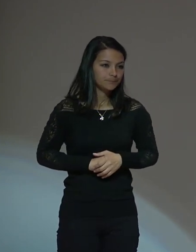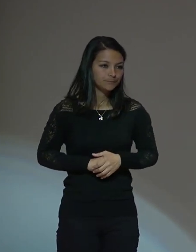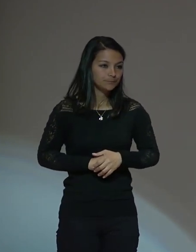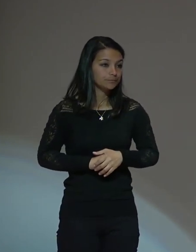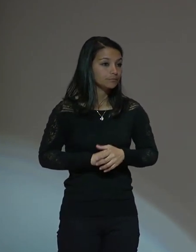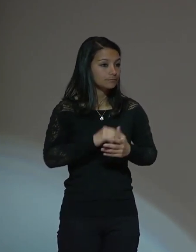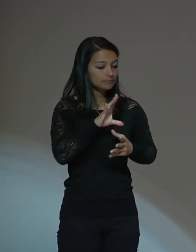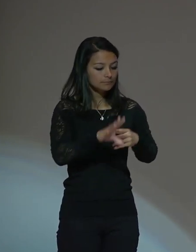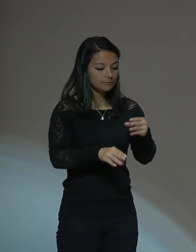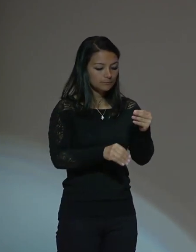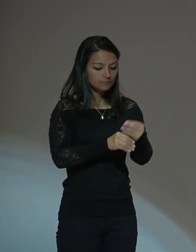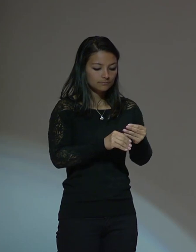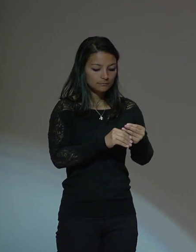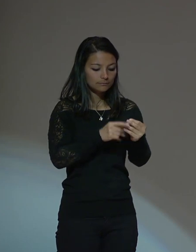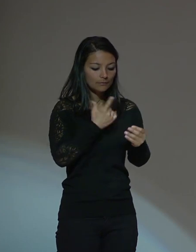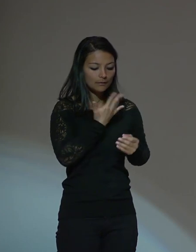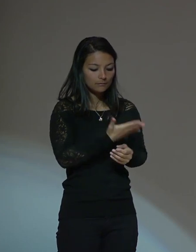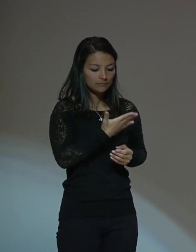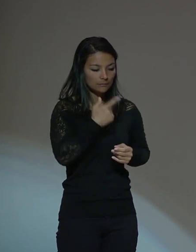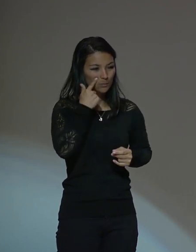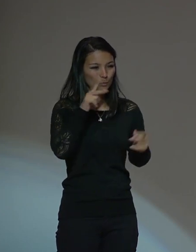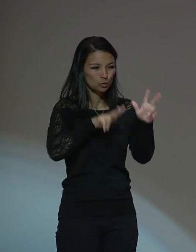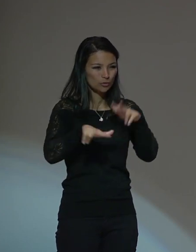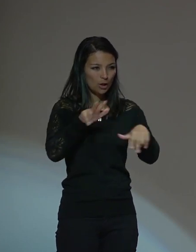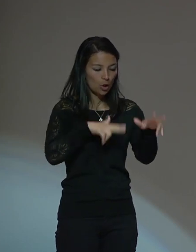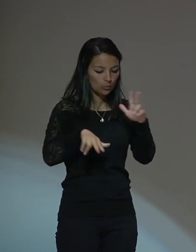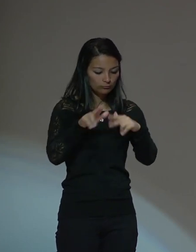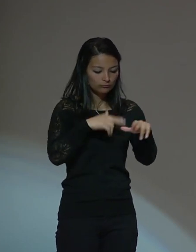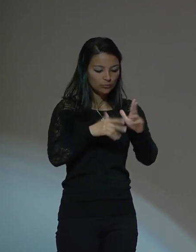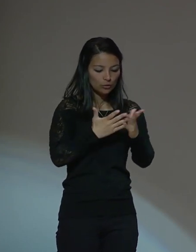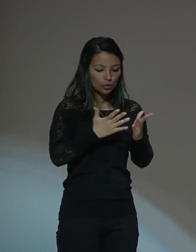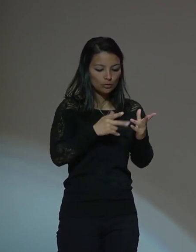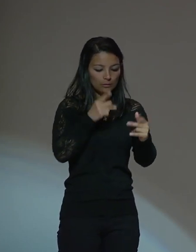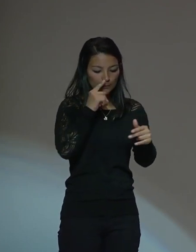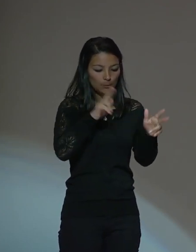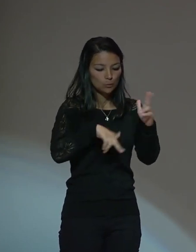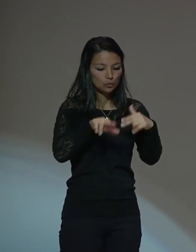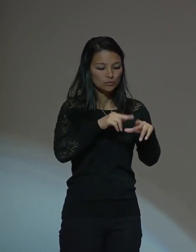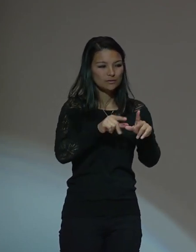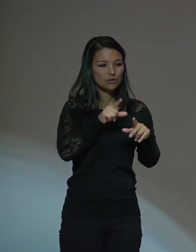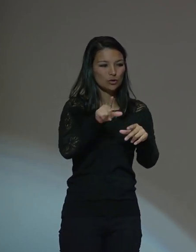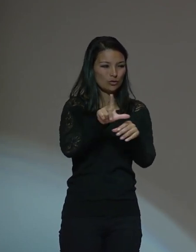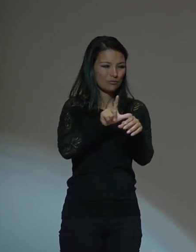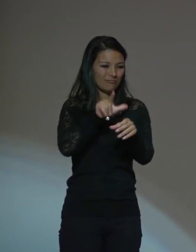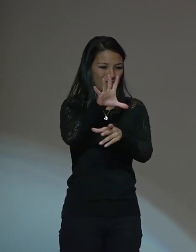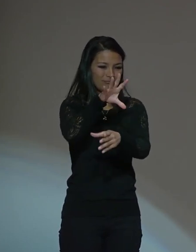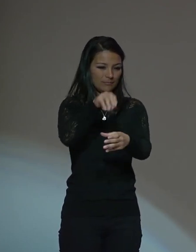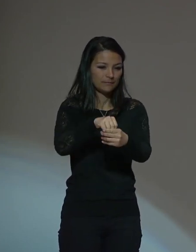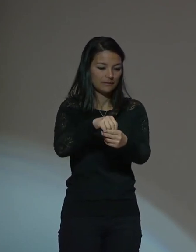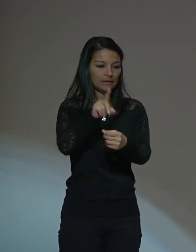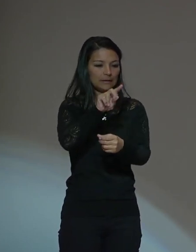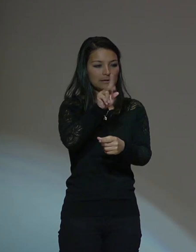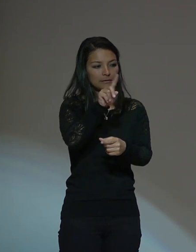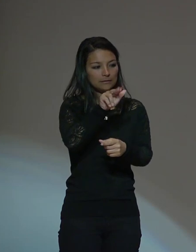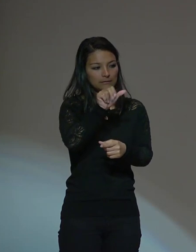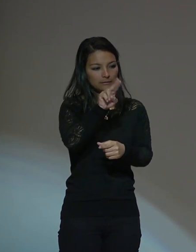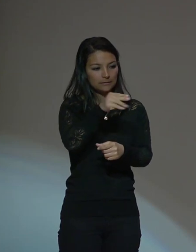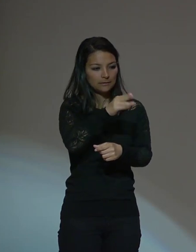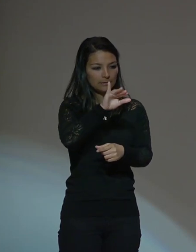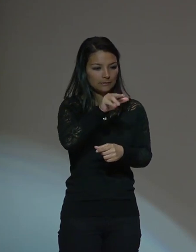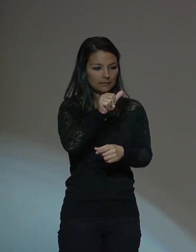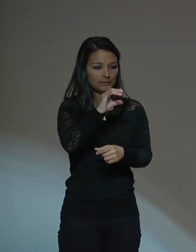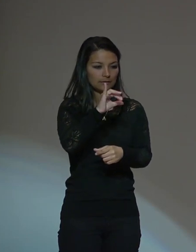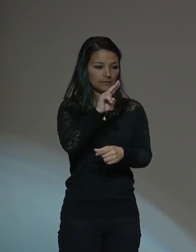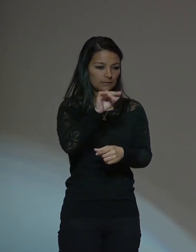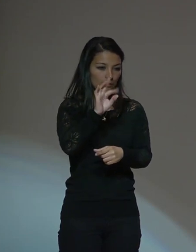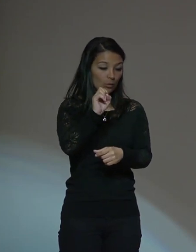Y también visitamos el Museo Regional de San Jacinto, también un ejemplo de paz